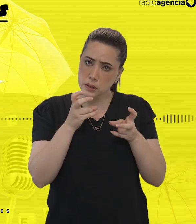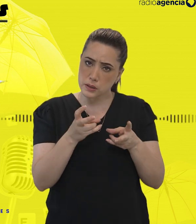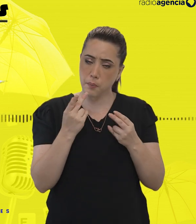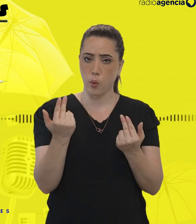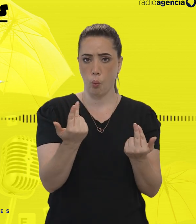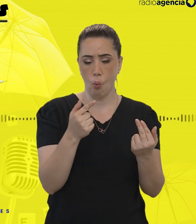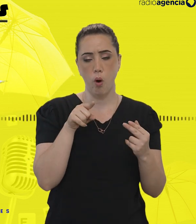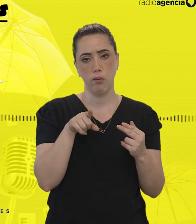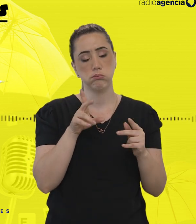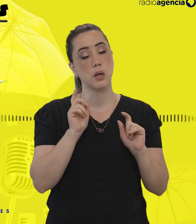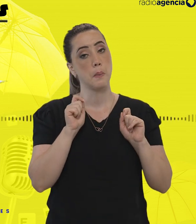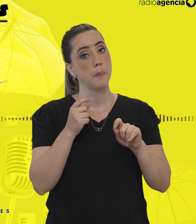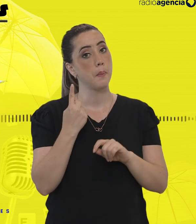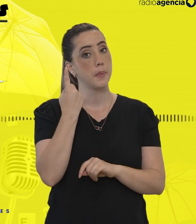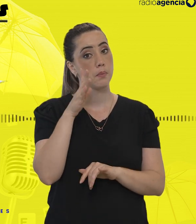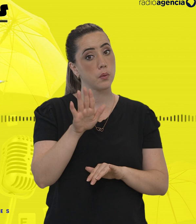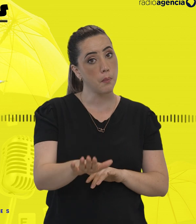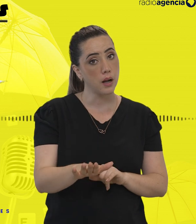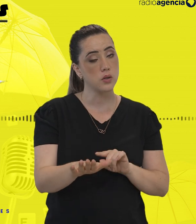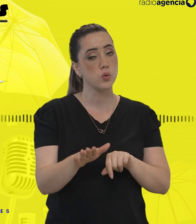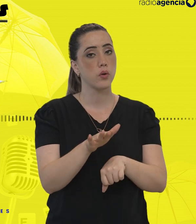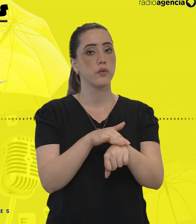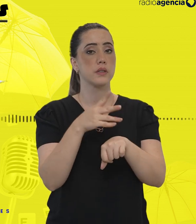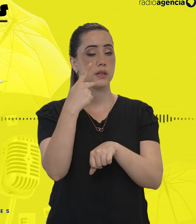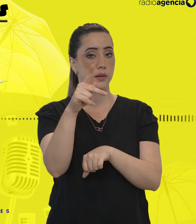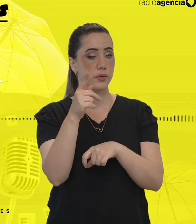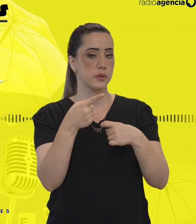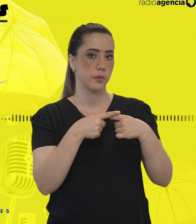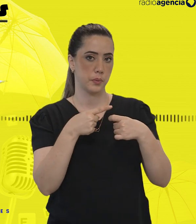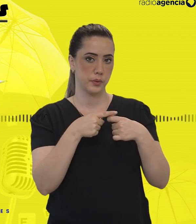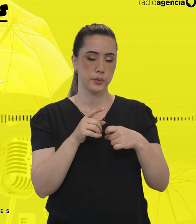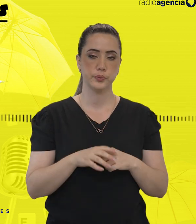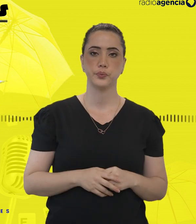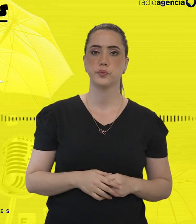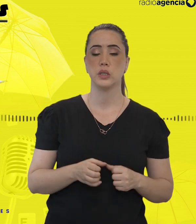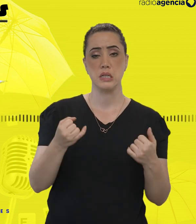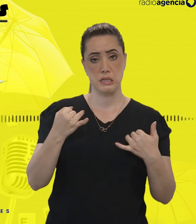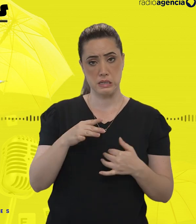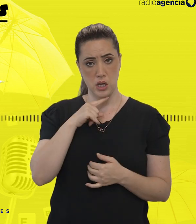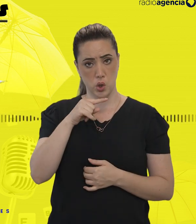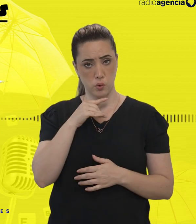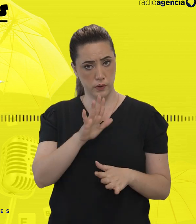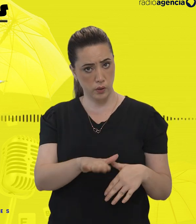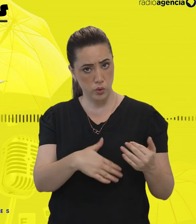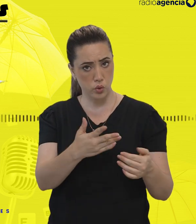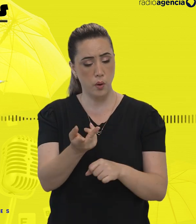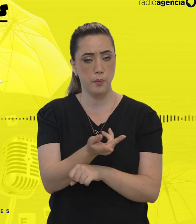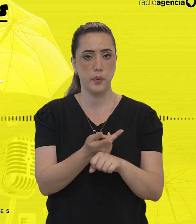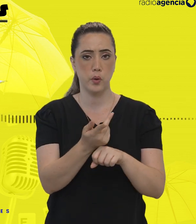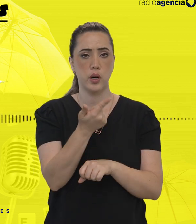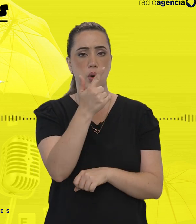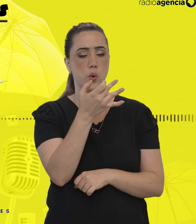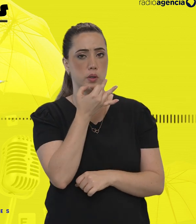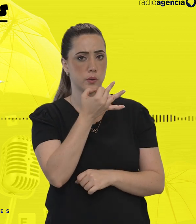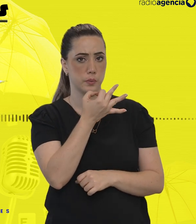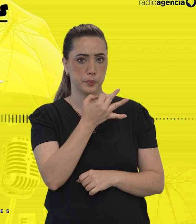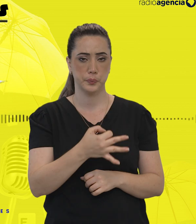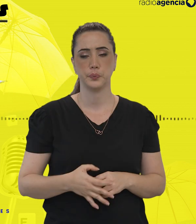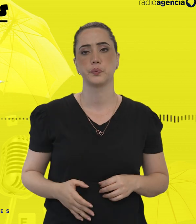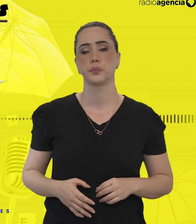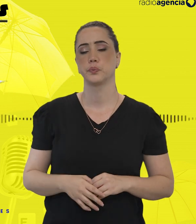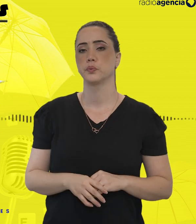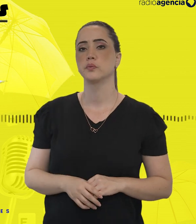sintomas relatados, o primeiro passo é conversar com seu médico de confiança. E se a dúvida persistir, ir atrás de mais opiniões médicas.